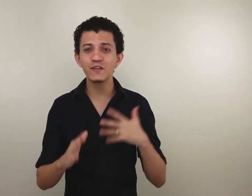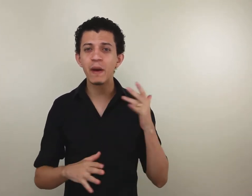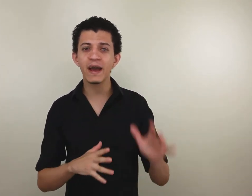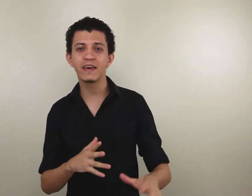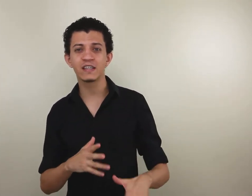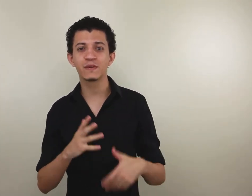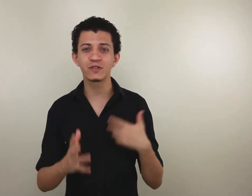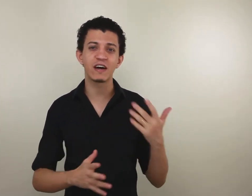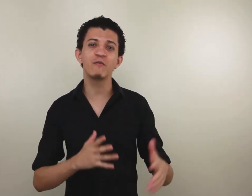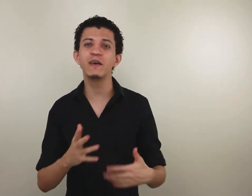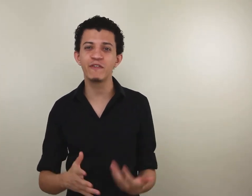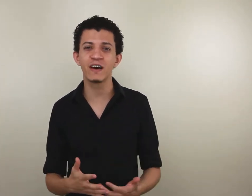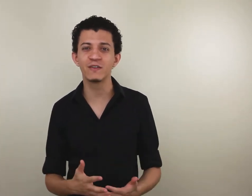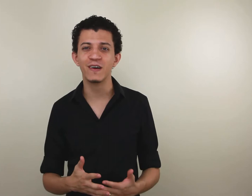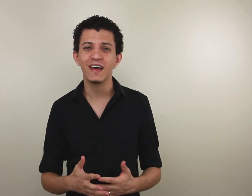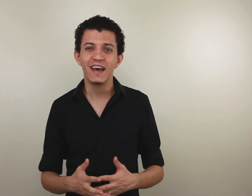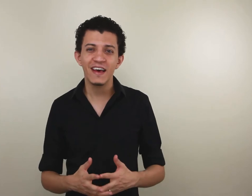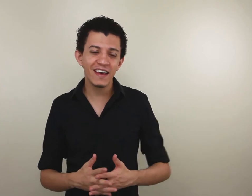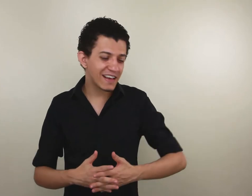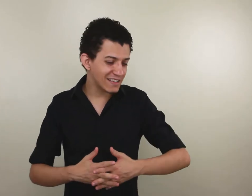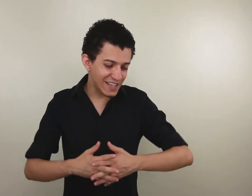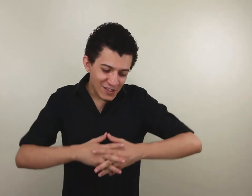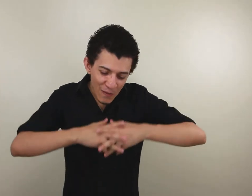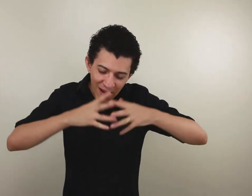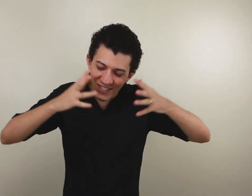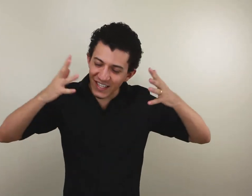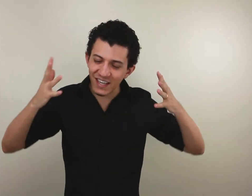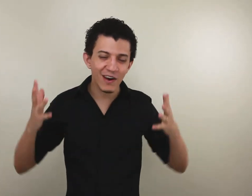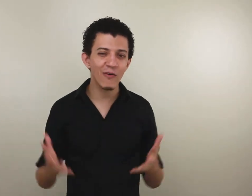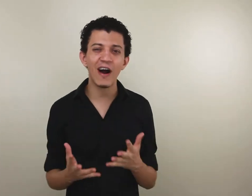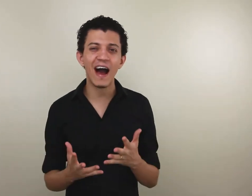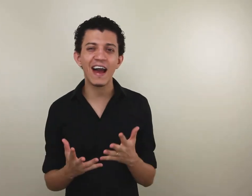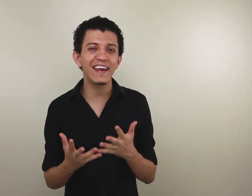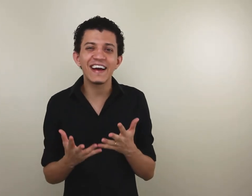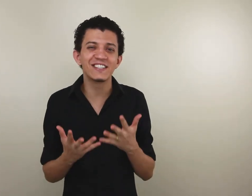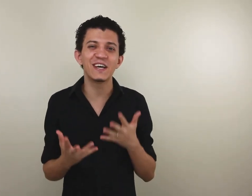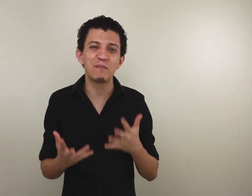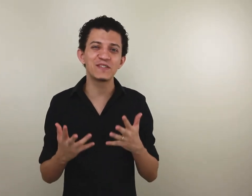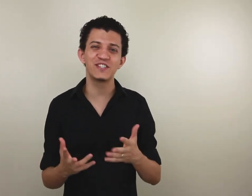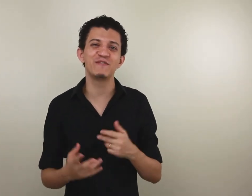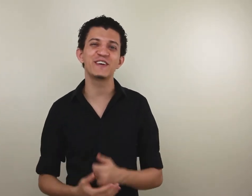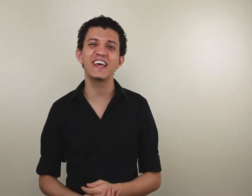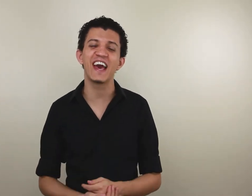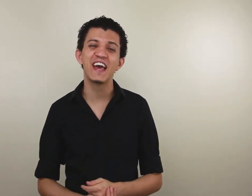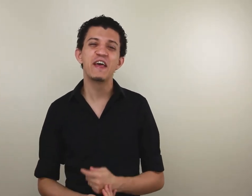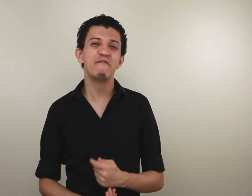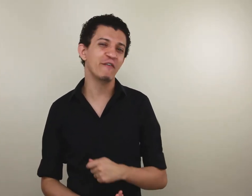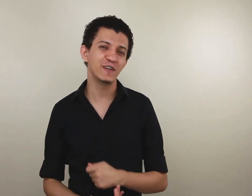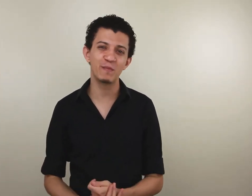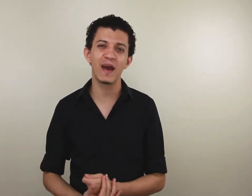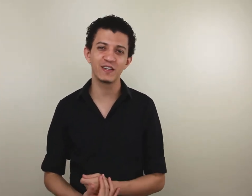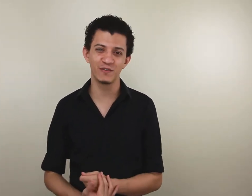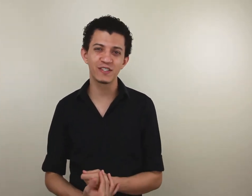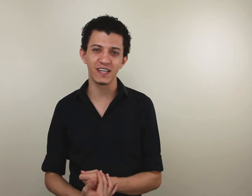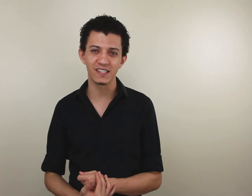feedback que as pessoas estavam me enviando. E vocês não imaginam a energia positiva que é ver o feedback de vocês.